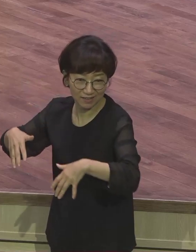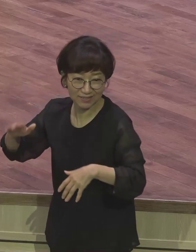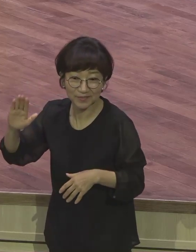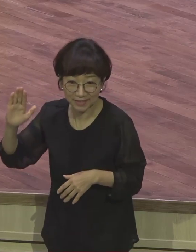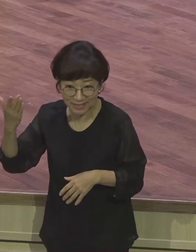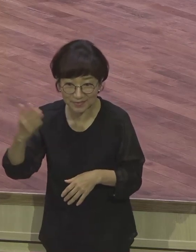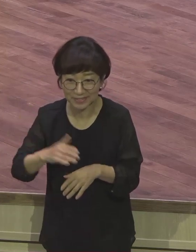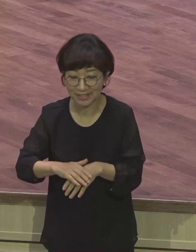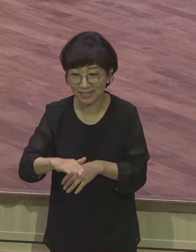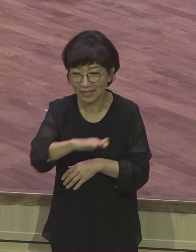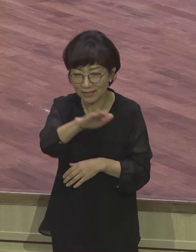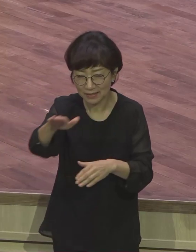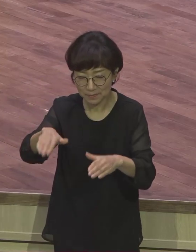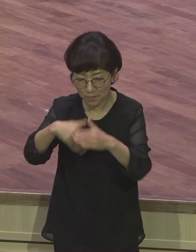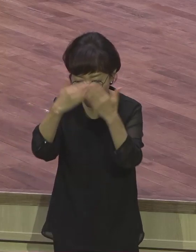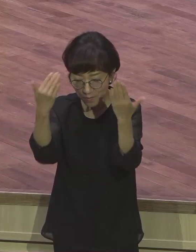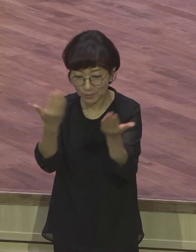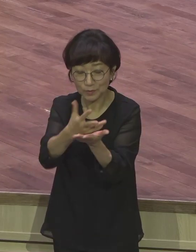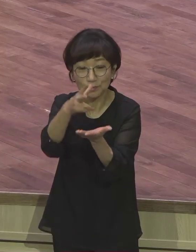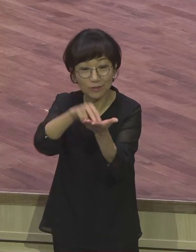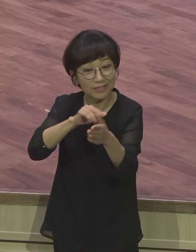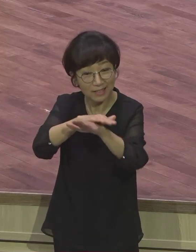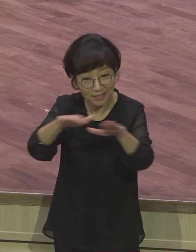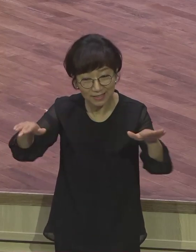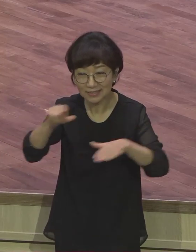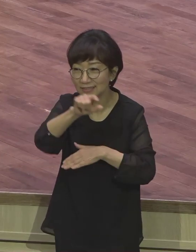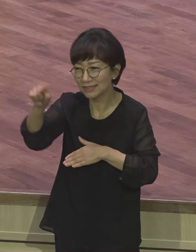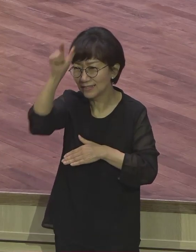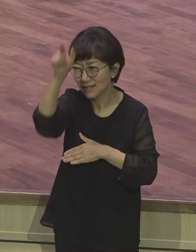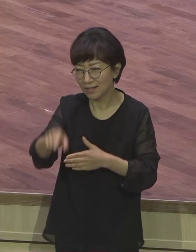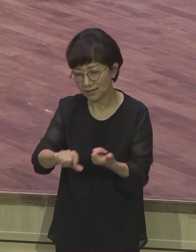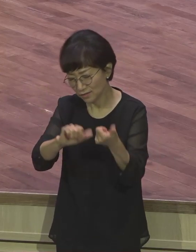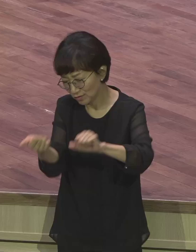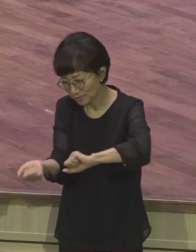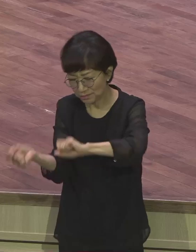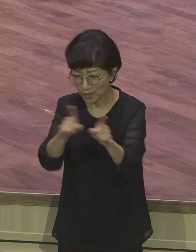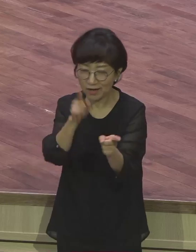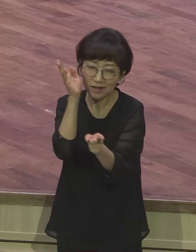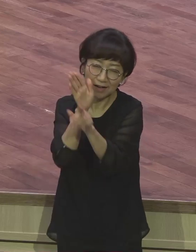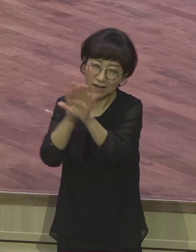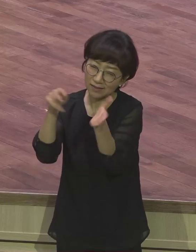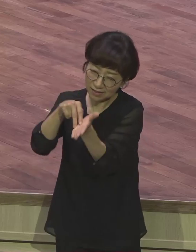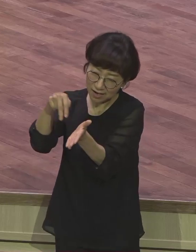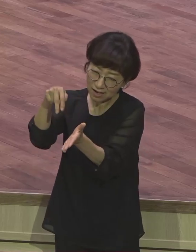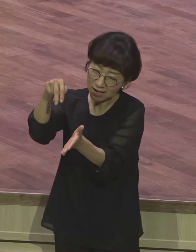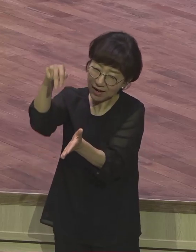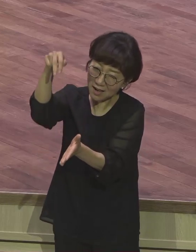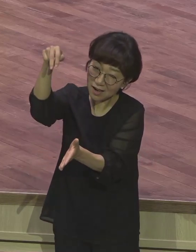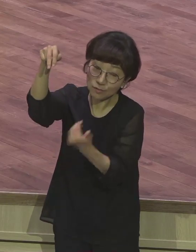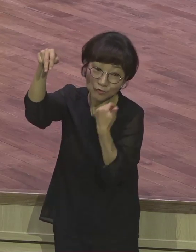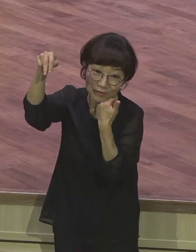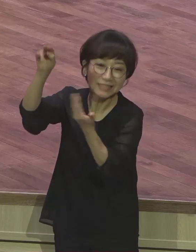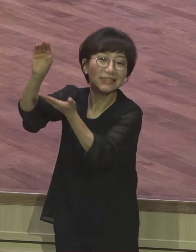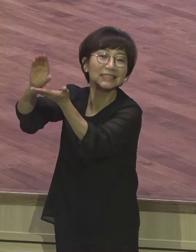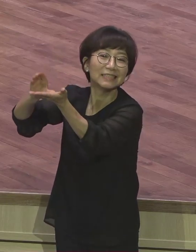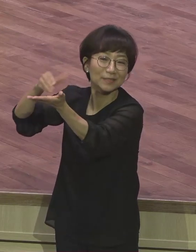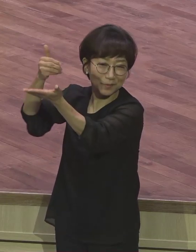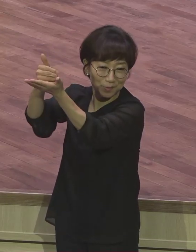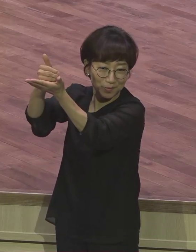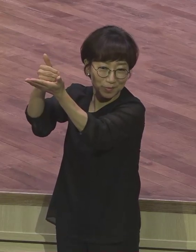해결하시고 십자가에 죽으시고 부활성천하신 예수 그리스도는 지금도 하나님 보좌 우편에